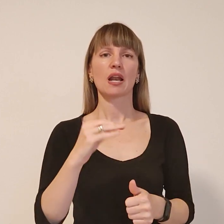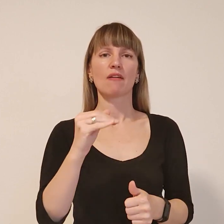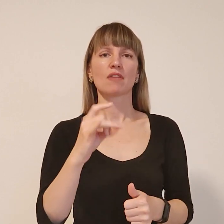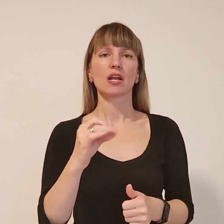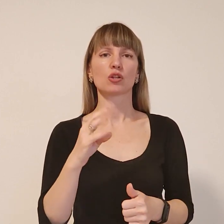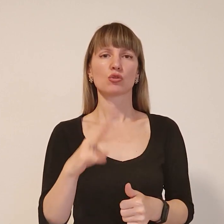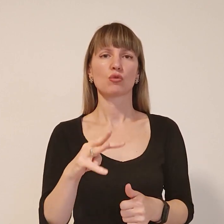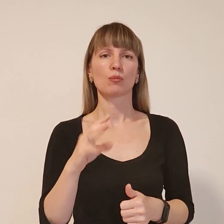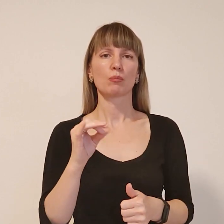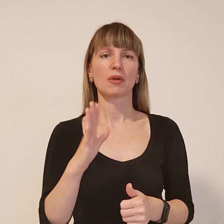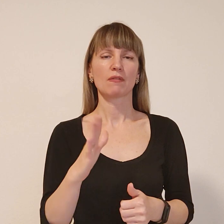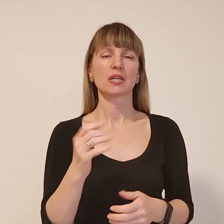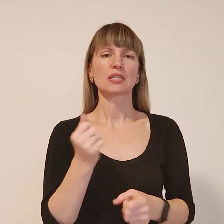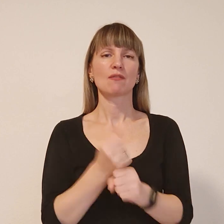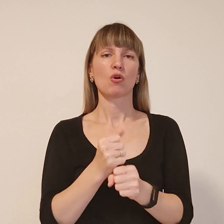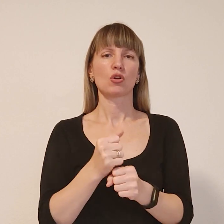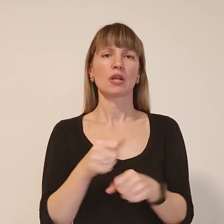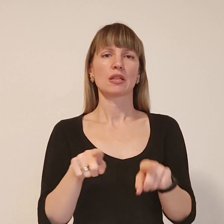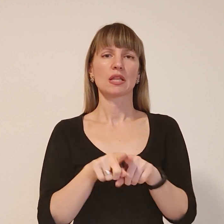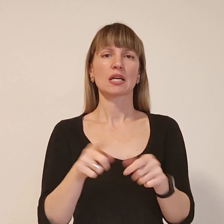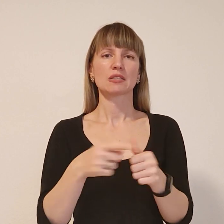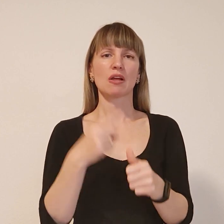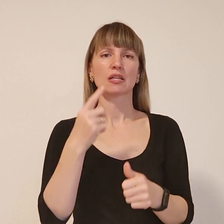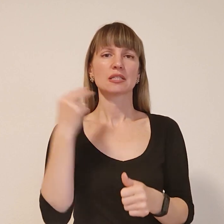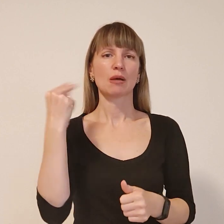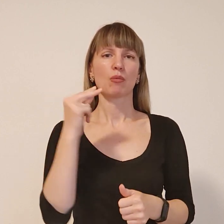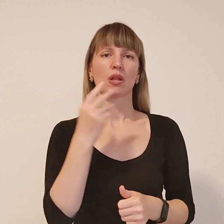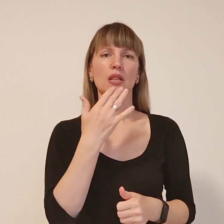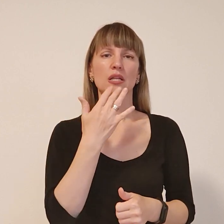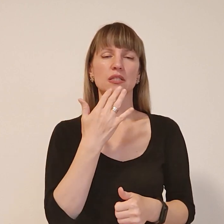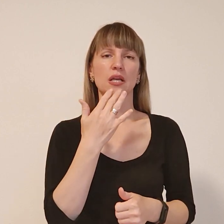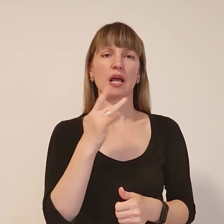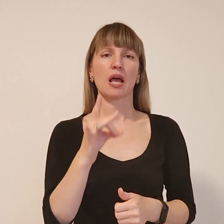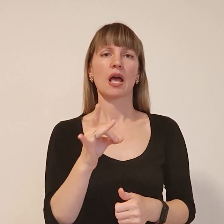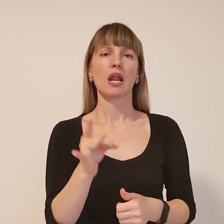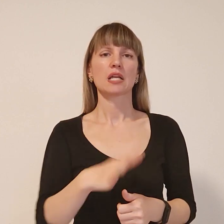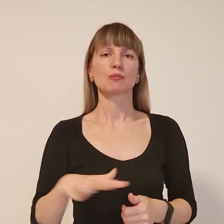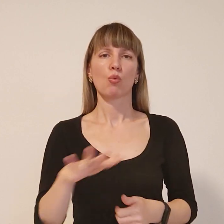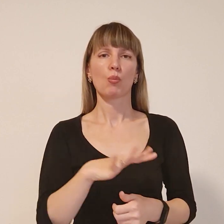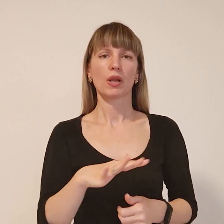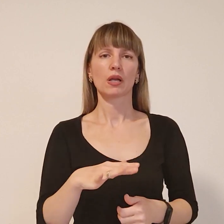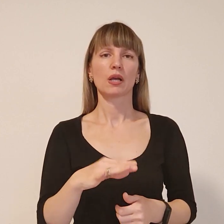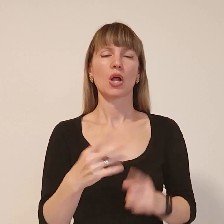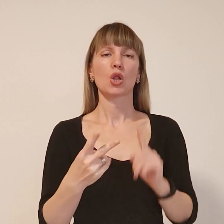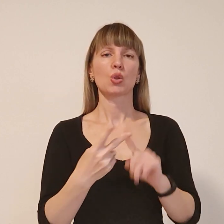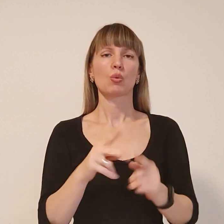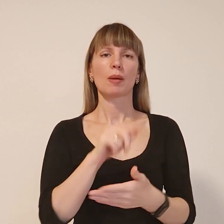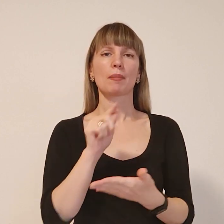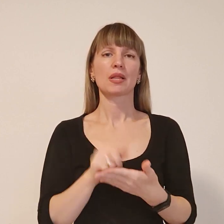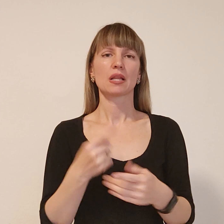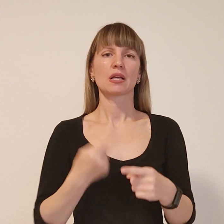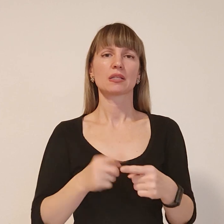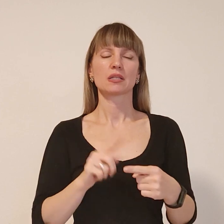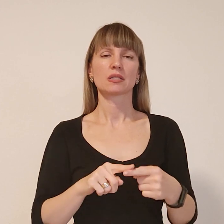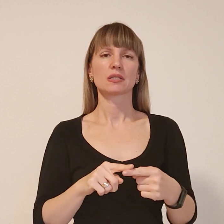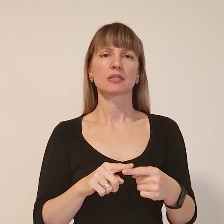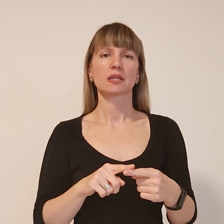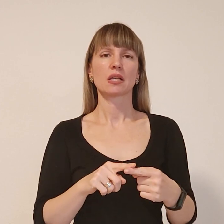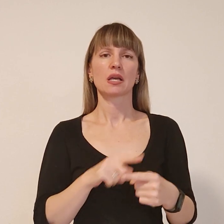так званих запорізьких національних республік. Друге питання – це різке засудження